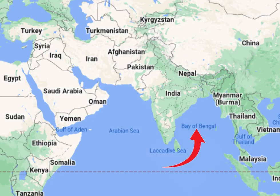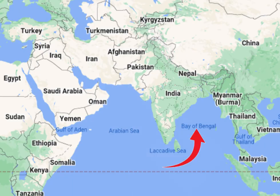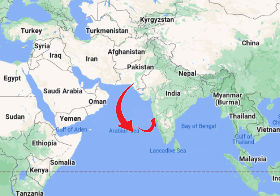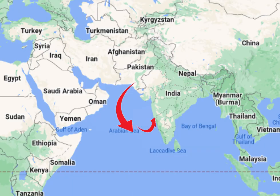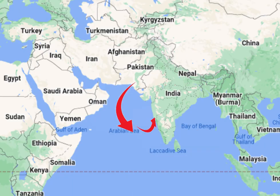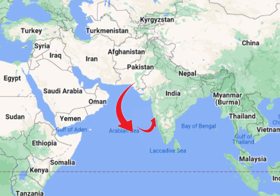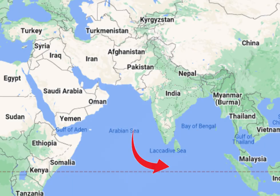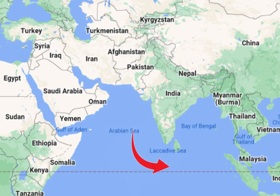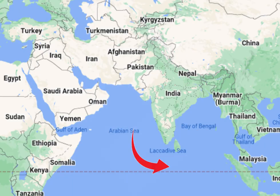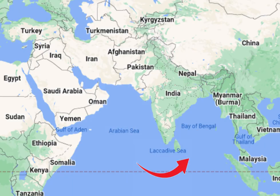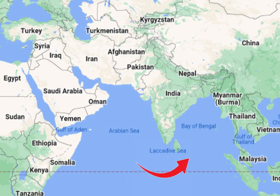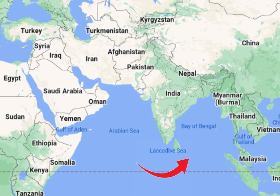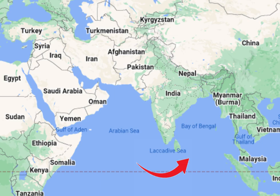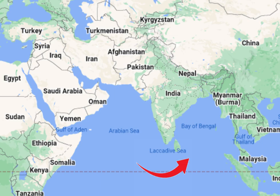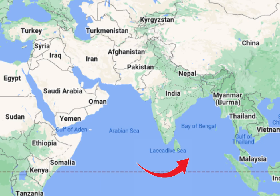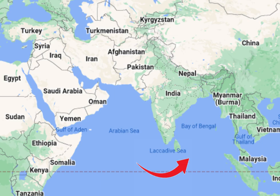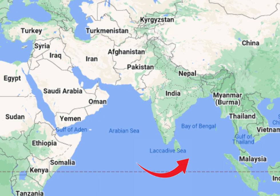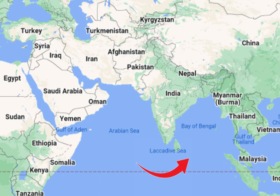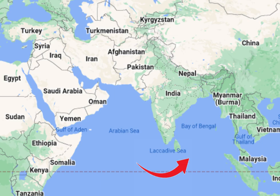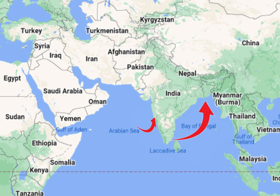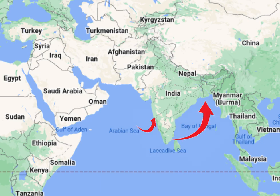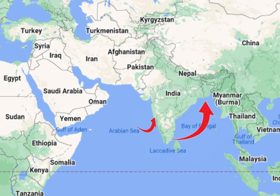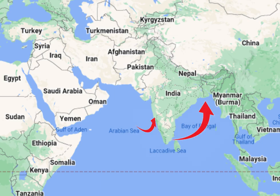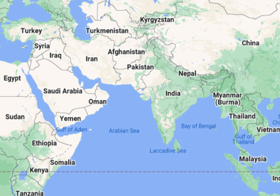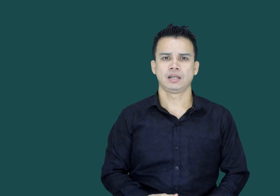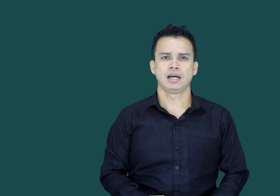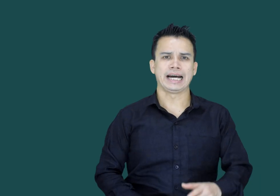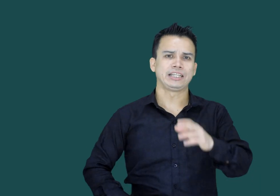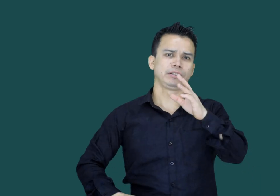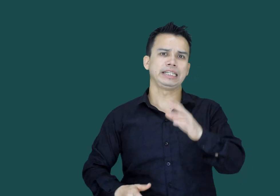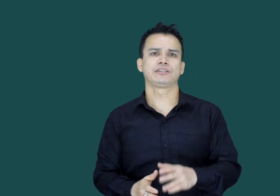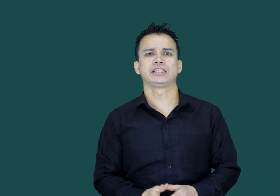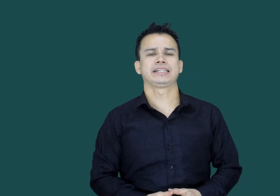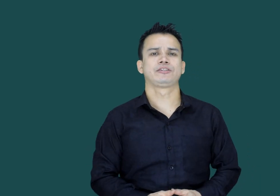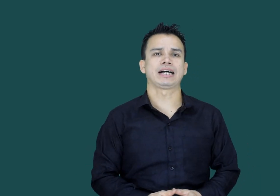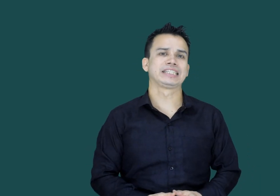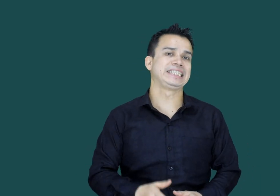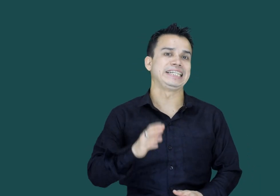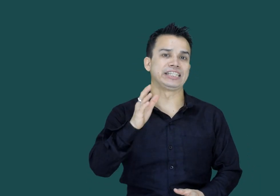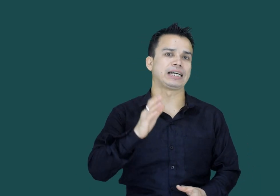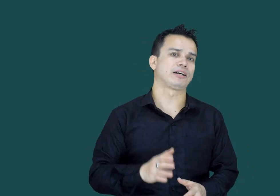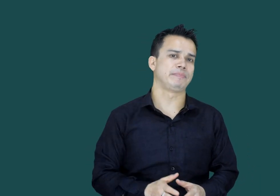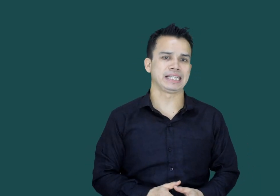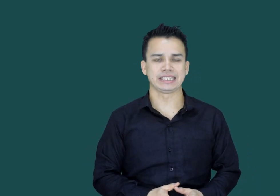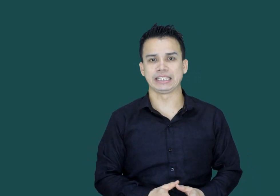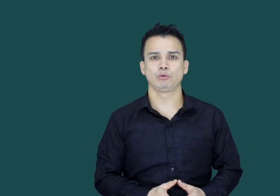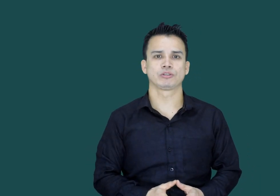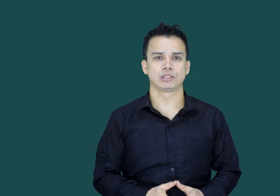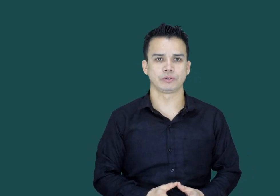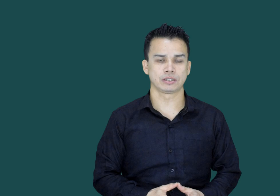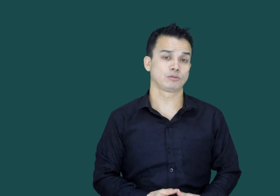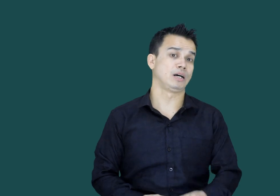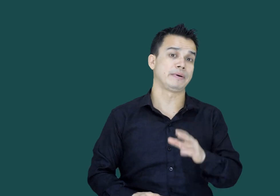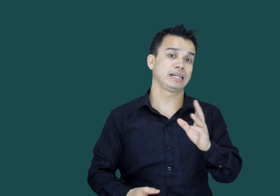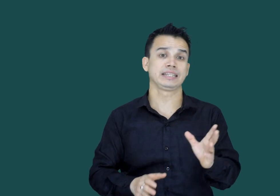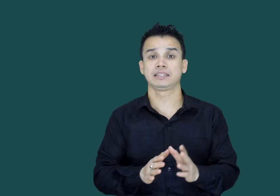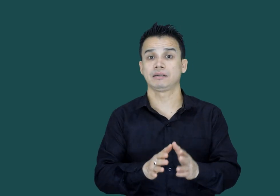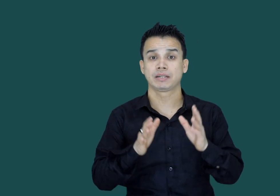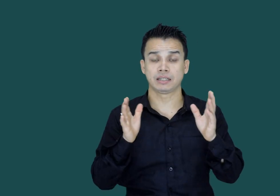ڈرگز کے سیوینٹی پرسنٹ سپلائی سی روٹ سے ہوتا ہے انڈری انٹرنیشنل ڈرگ سینڈگیٹس آر بیسٹ انڈوز کنٹریز تو ہمارے لئے کتنا بڑا